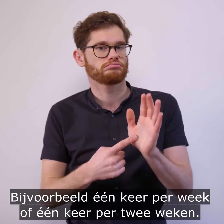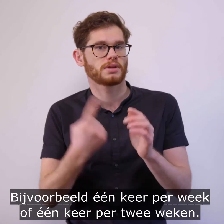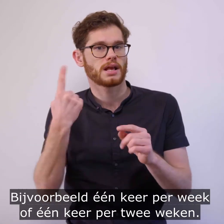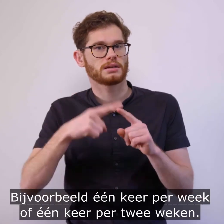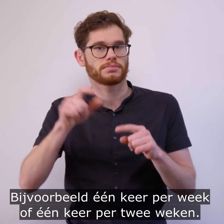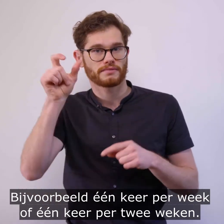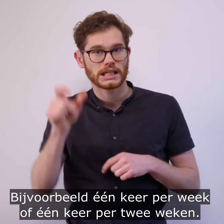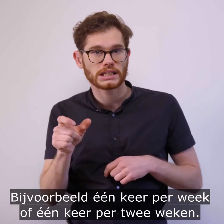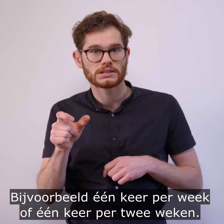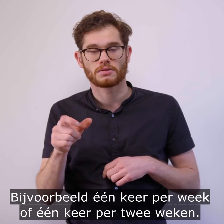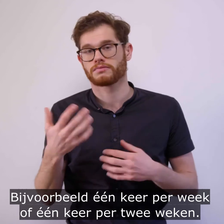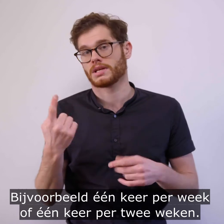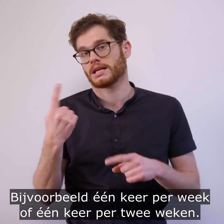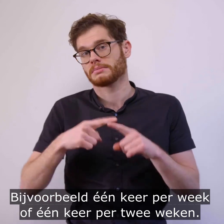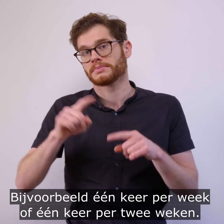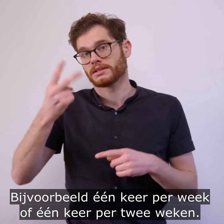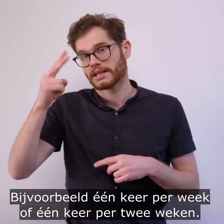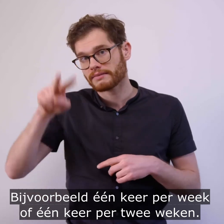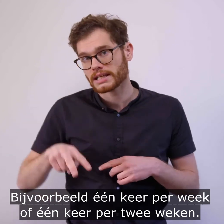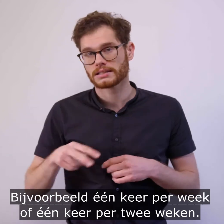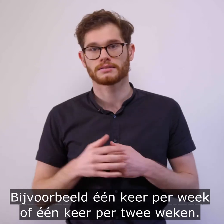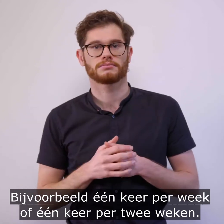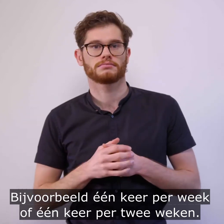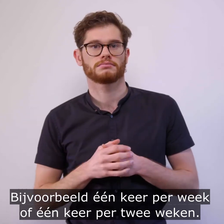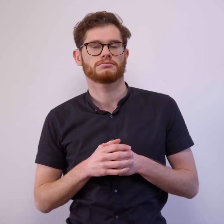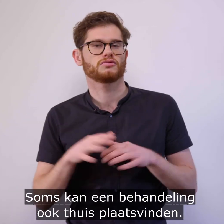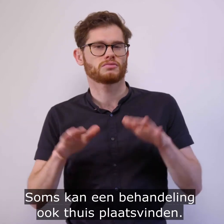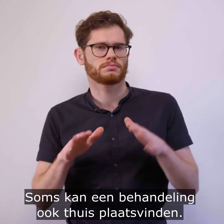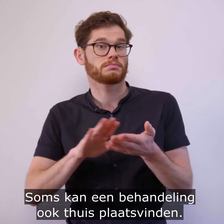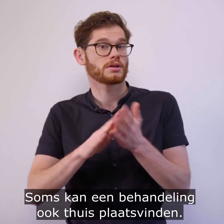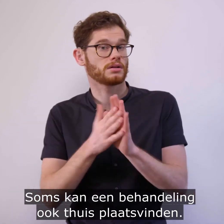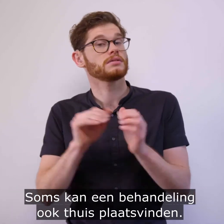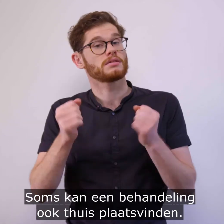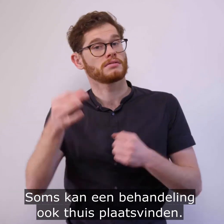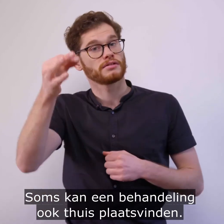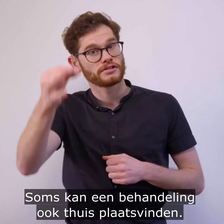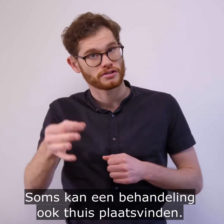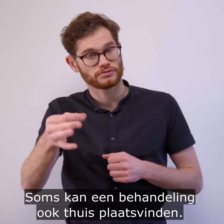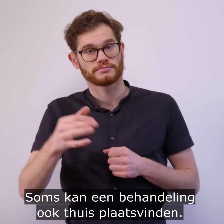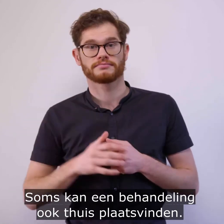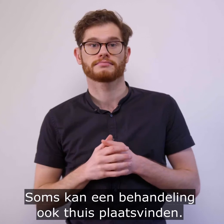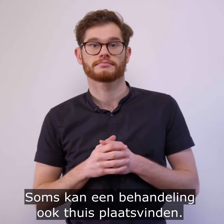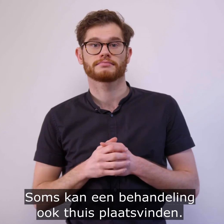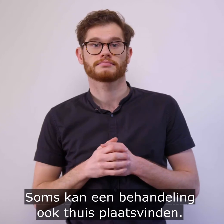Bijvoorbeeld één keer per week of één keer per twee weken. Soms kan een behandeling ook thuis plaatsvinden.